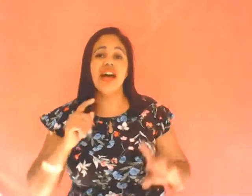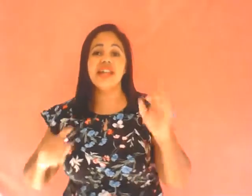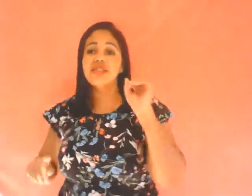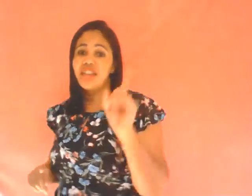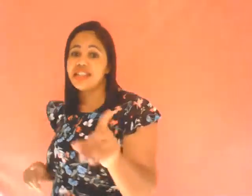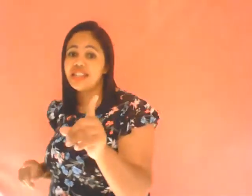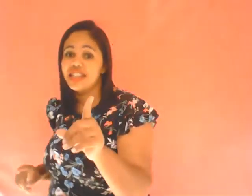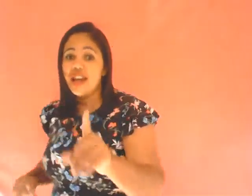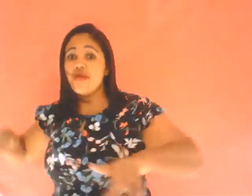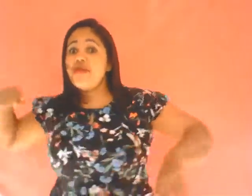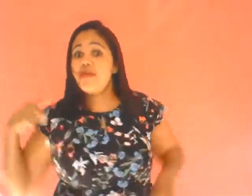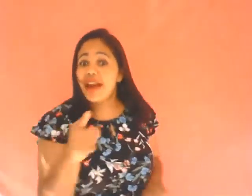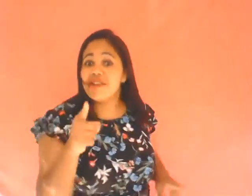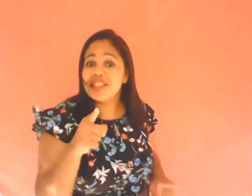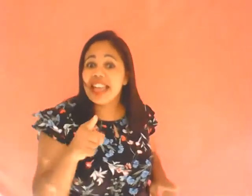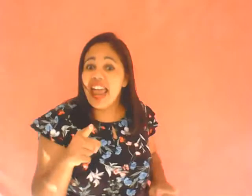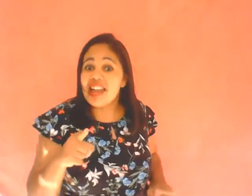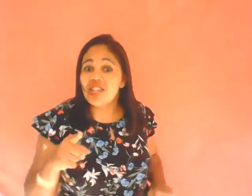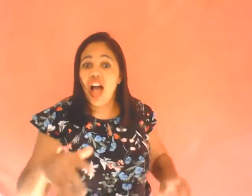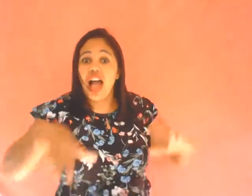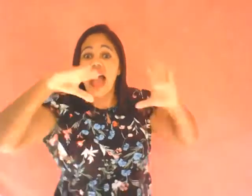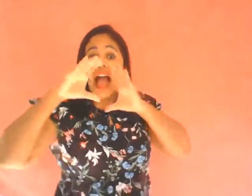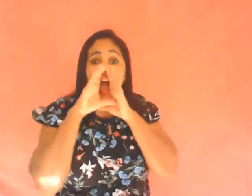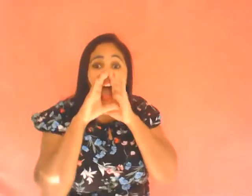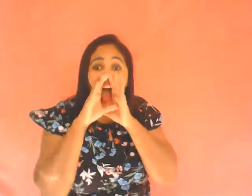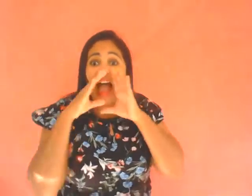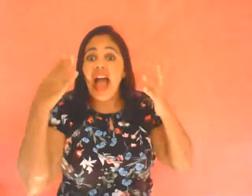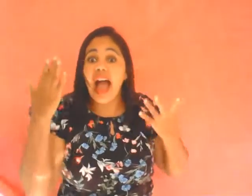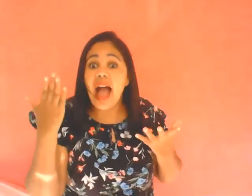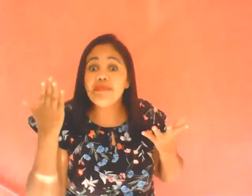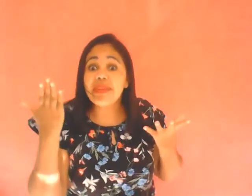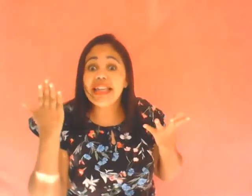vezes Pra vocês, ó Pra vocês, Aprender